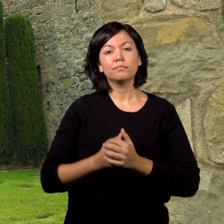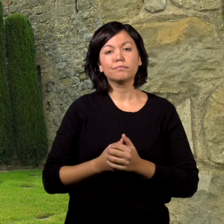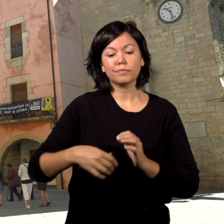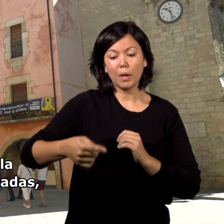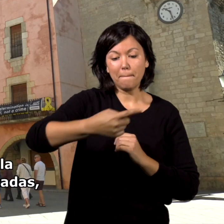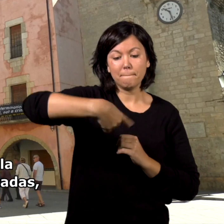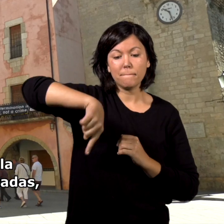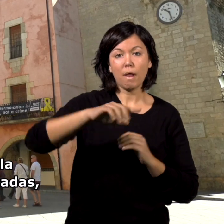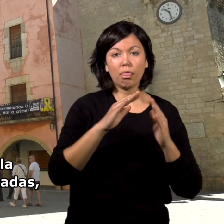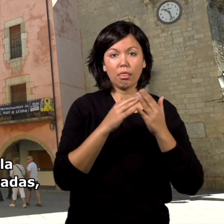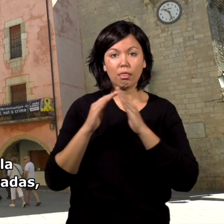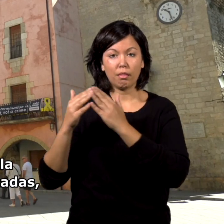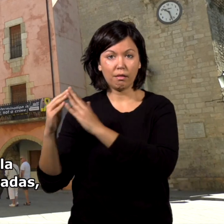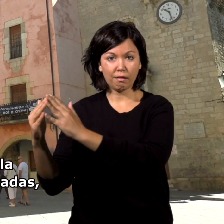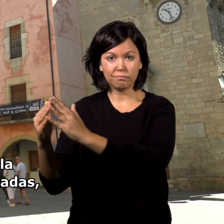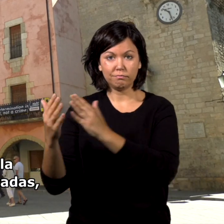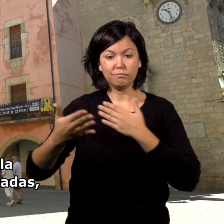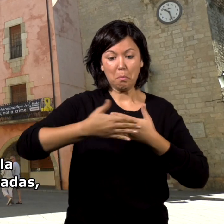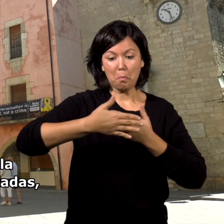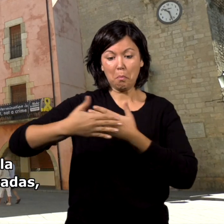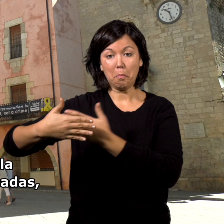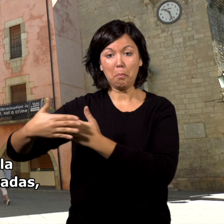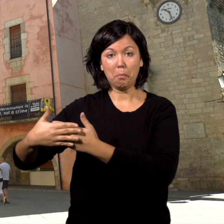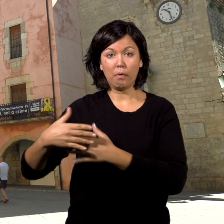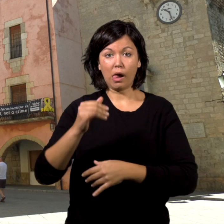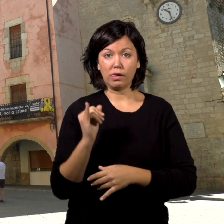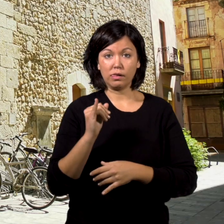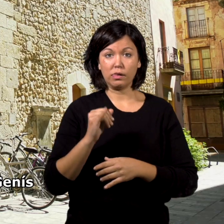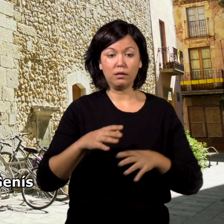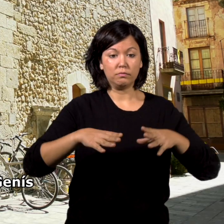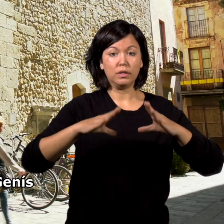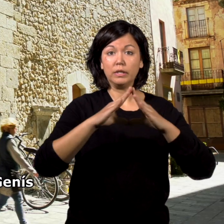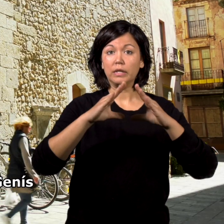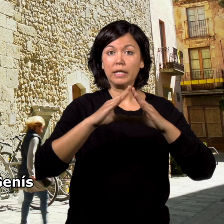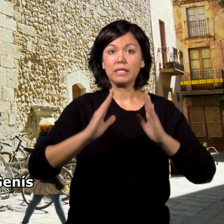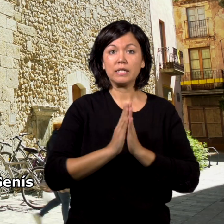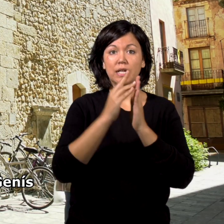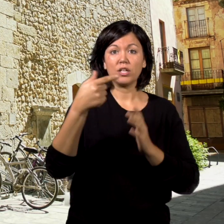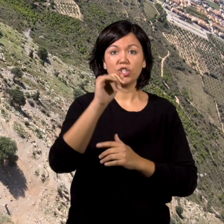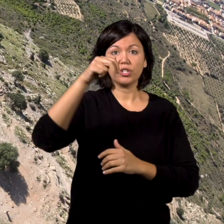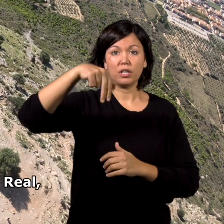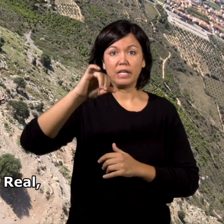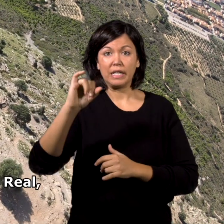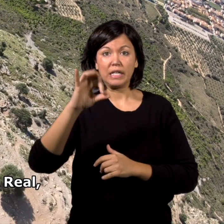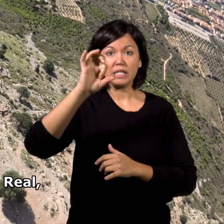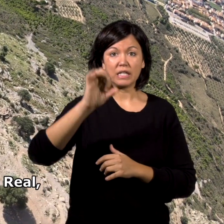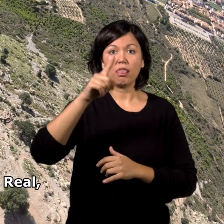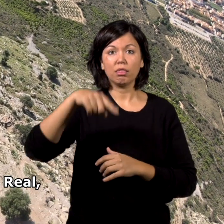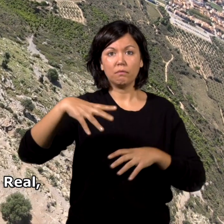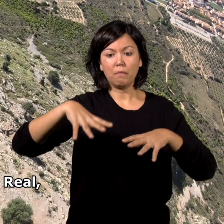la Plaza de la Villa con las Casas Porticadas, la Iglesia de San Janis y el Antiguo Palacio Real,